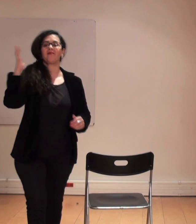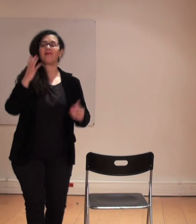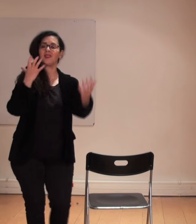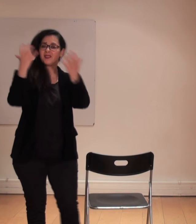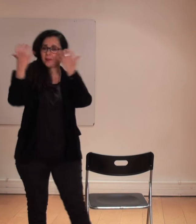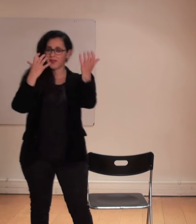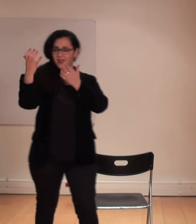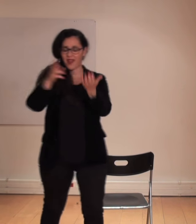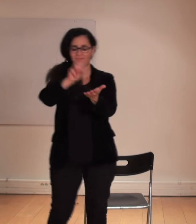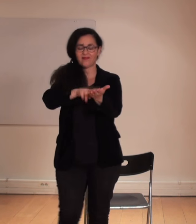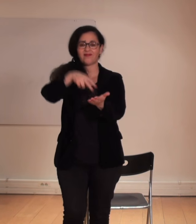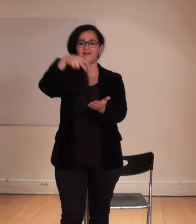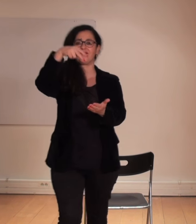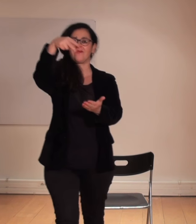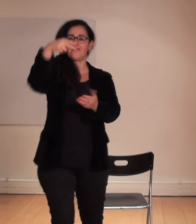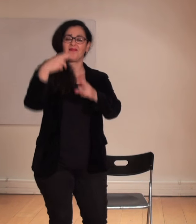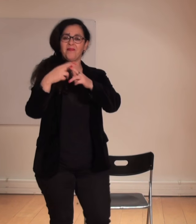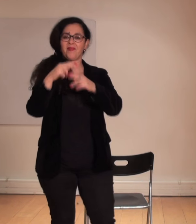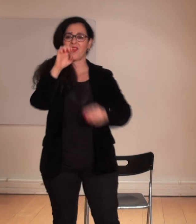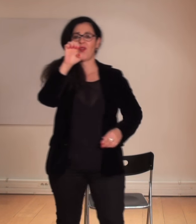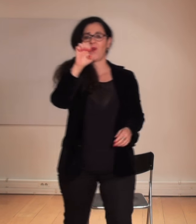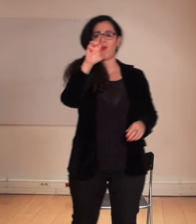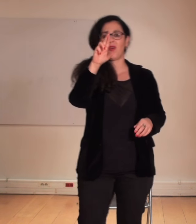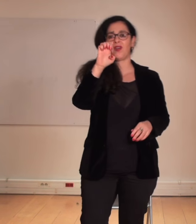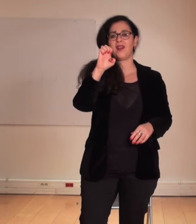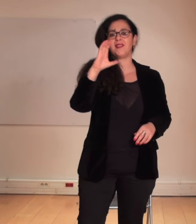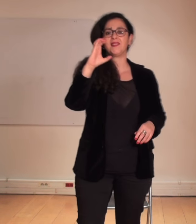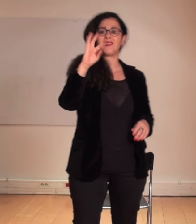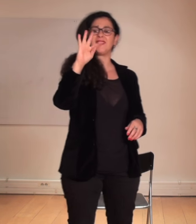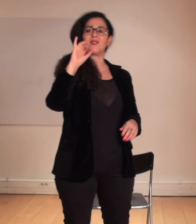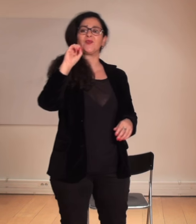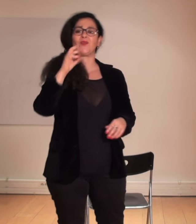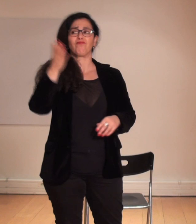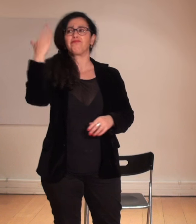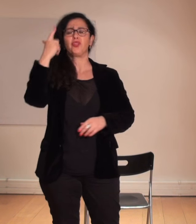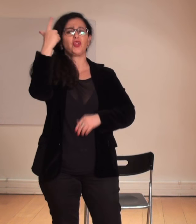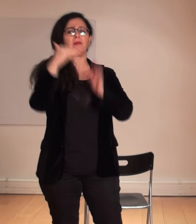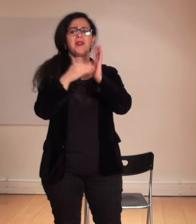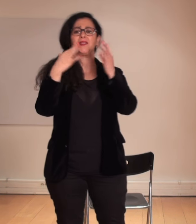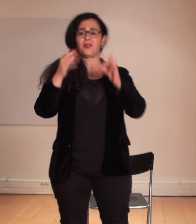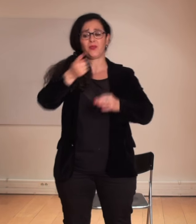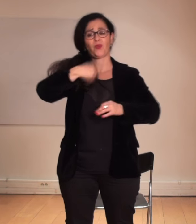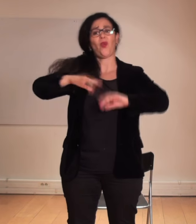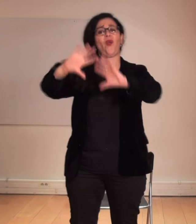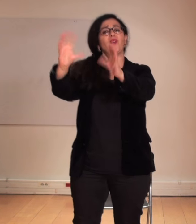Après Érection, que nous avions accueillie en 2010, Pierre Régal revient à IVT